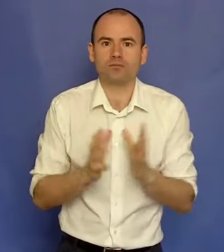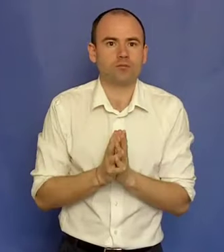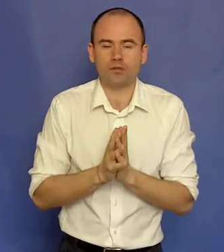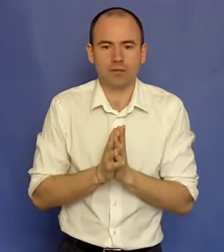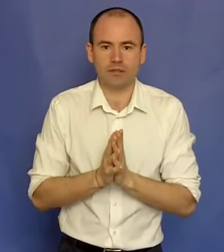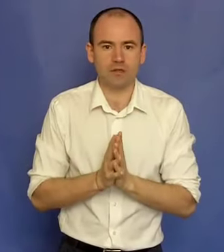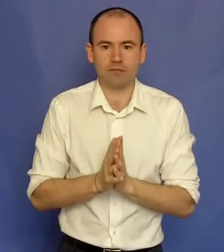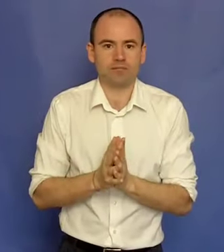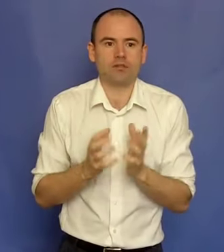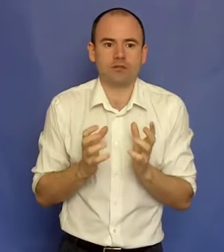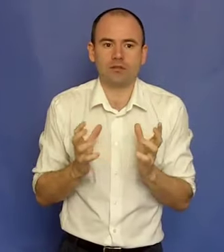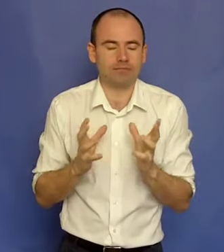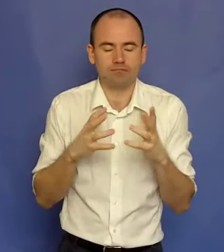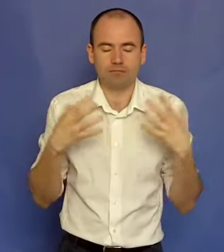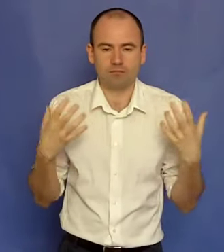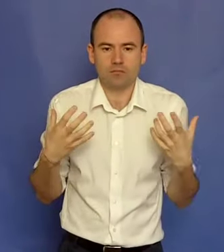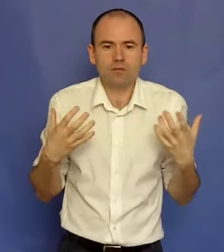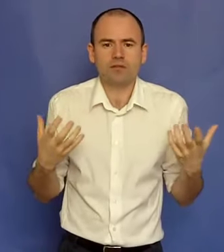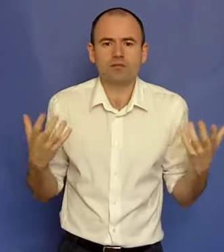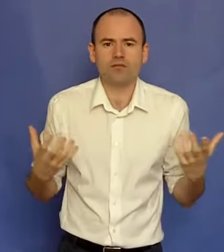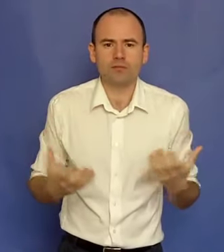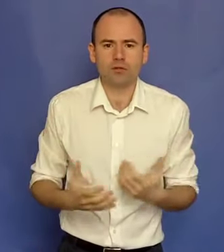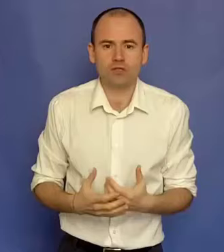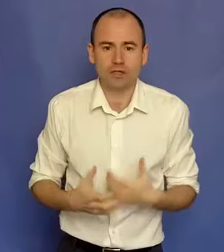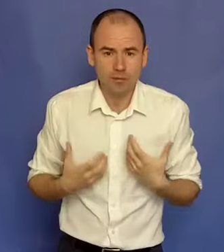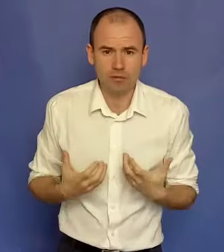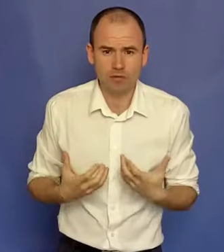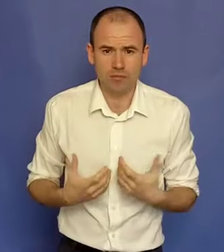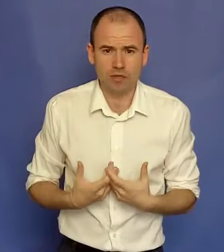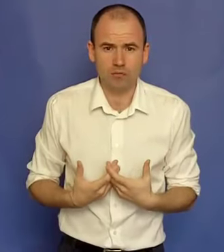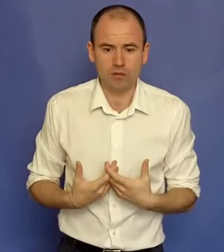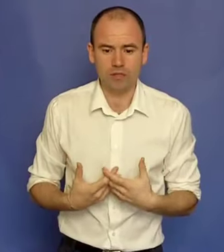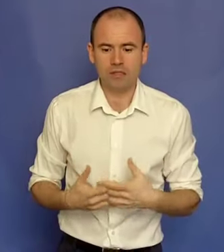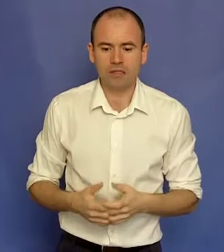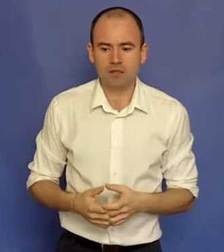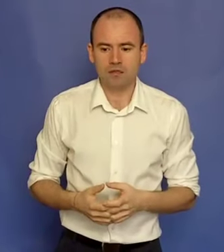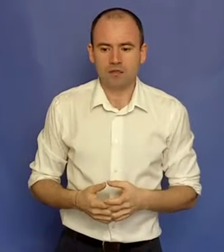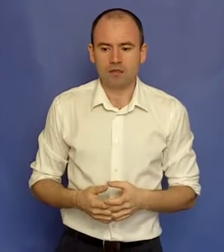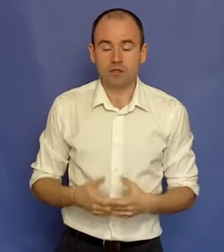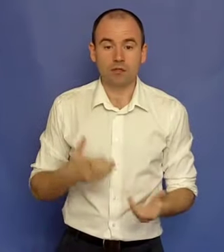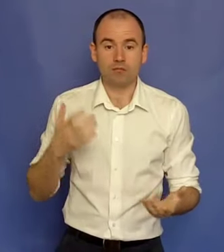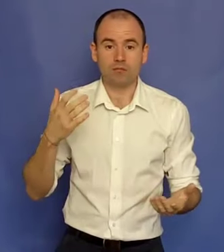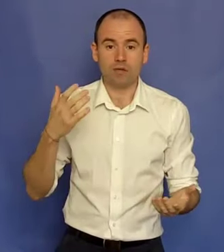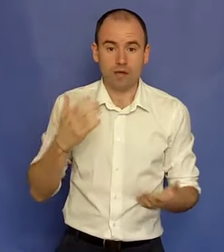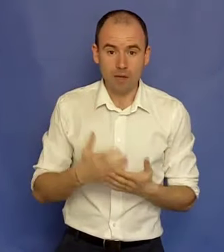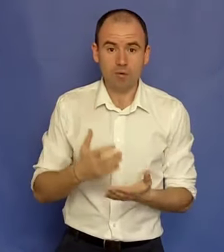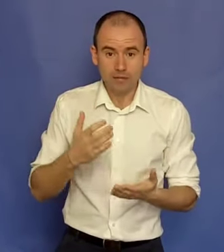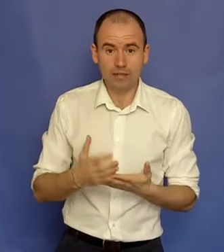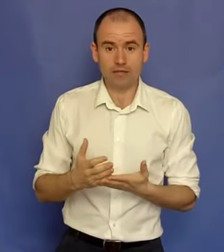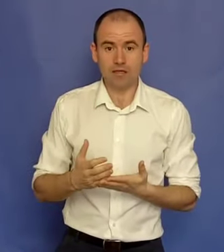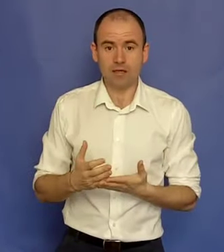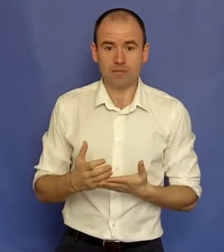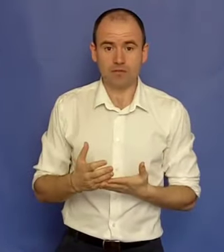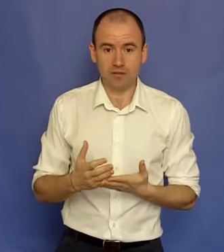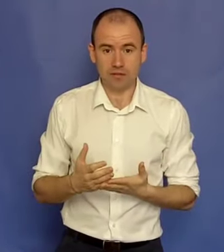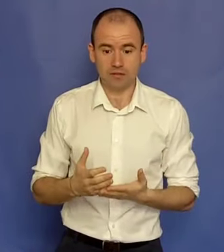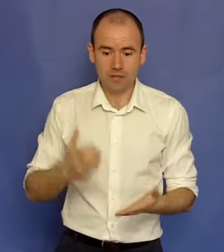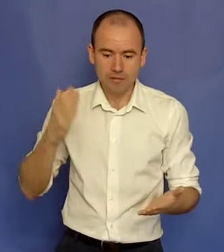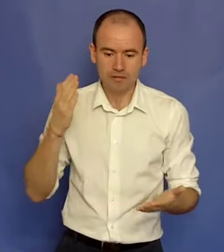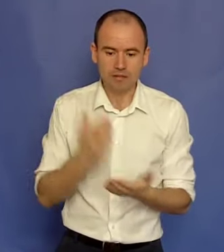toate materiile și să învăț psihologie. Era pasiunea mea nebună. Și eram la trei zile diferență de aminț să